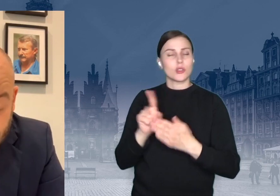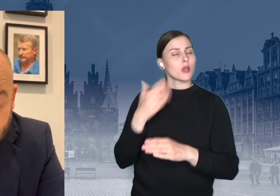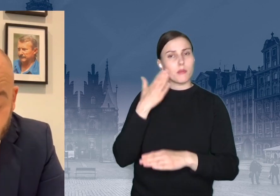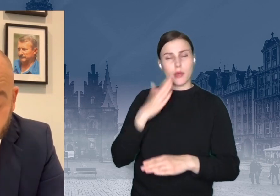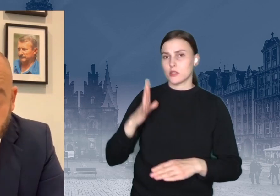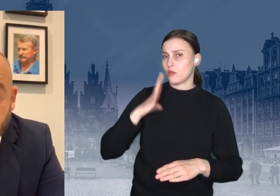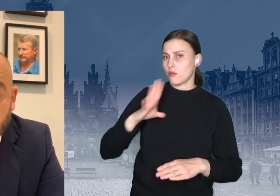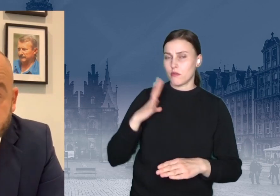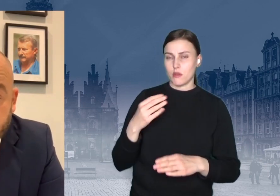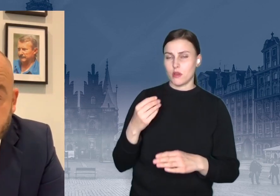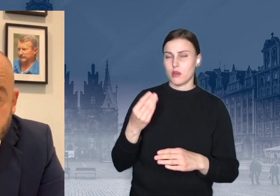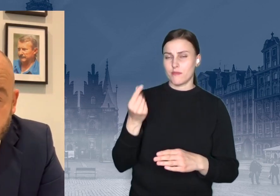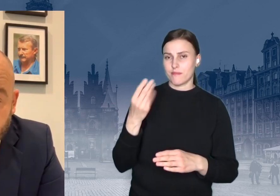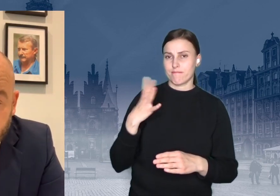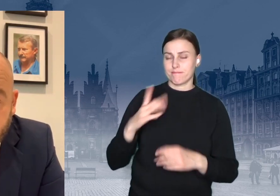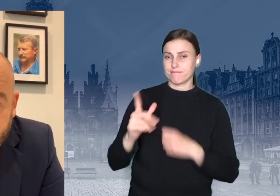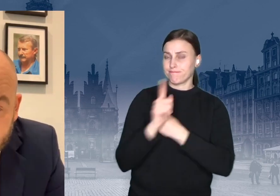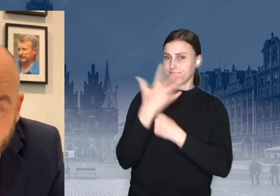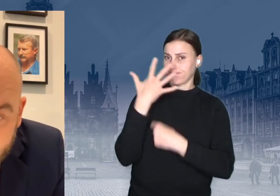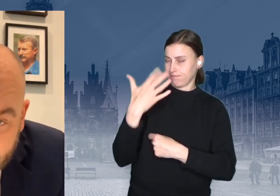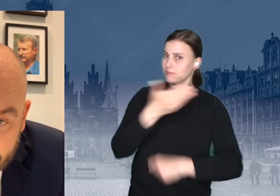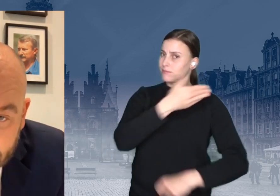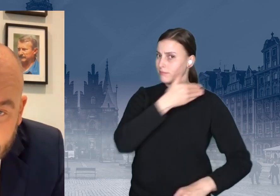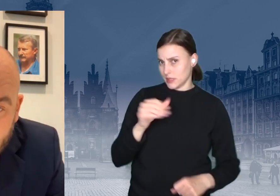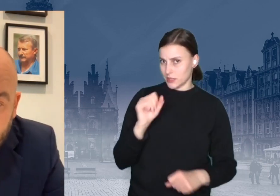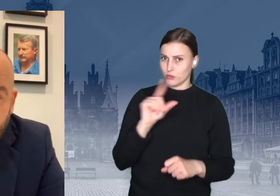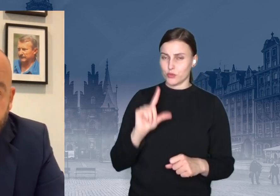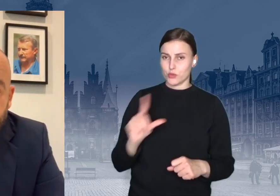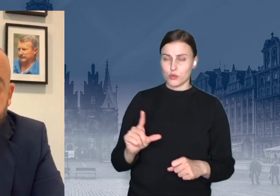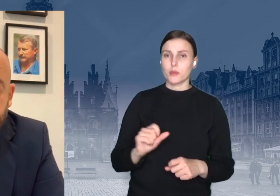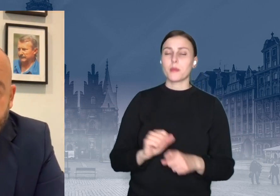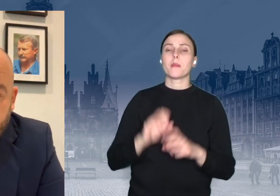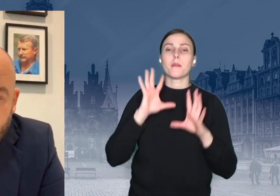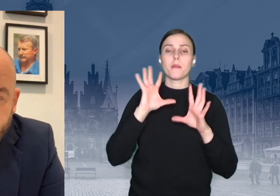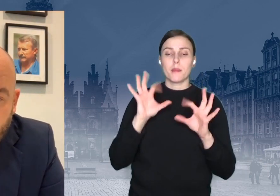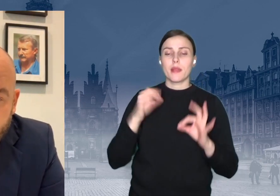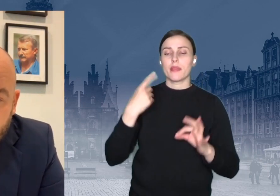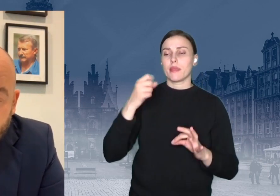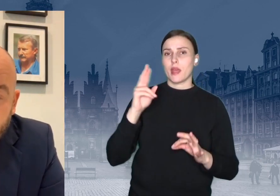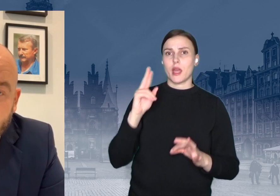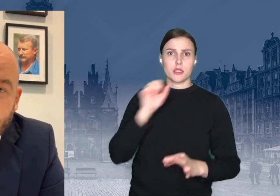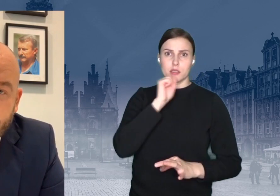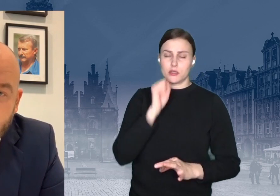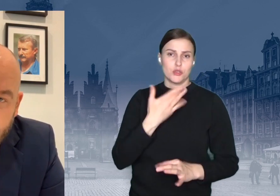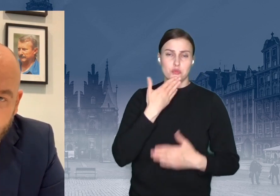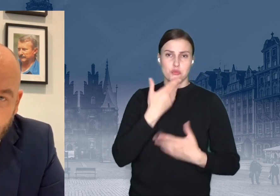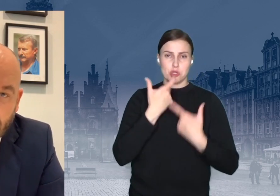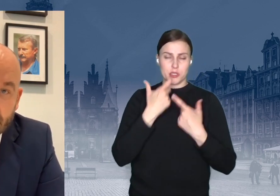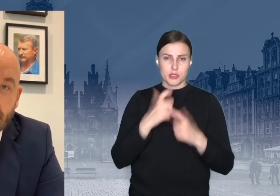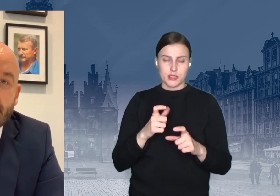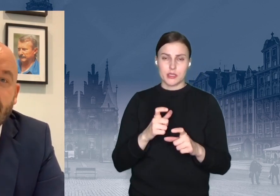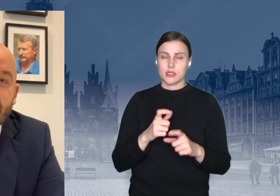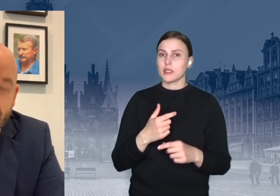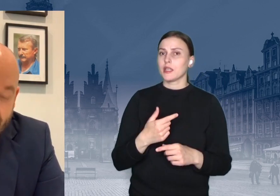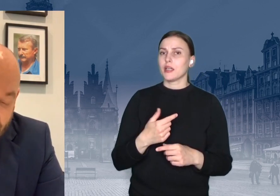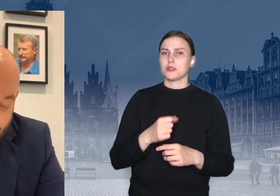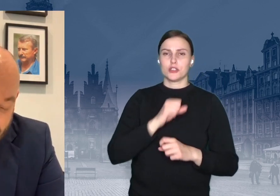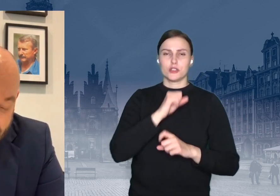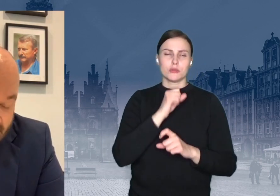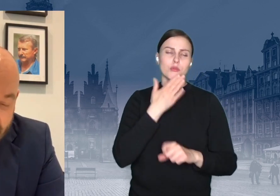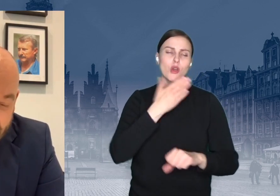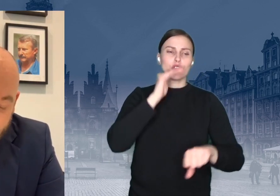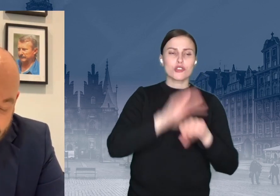75 milionów złotych. Tak jest, pan Darek pisze, że jeszcze nikt nikomu, albo inaczej, nikt wszystkim nie dogodził, bo